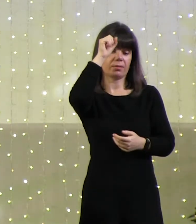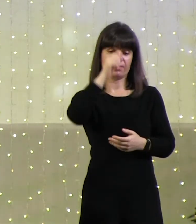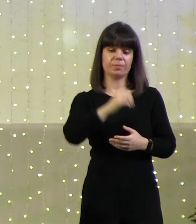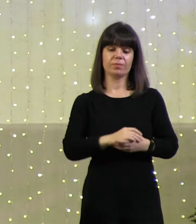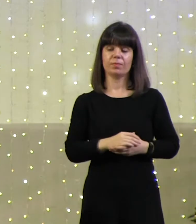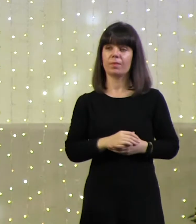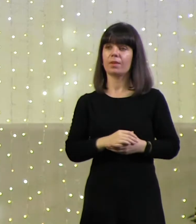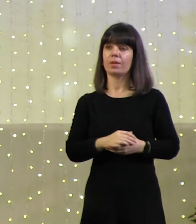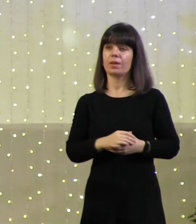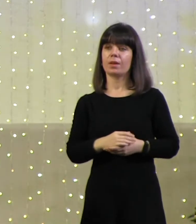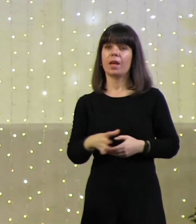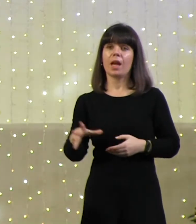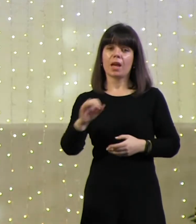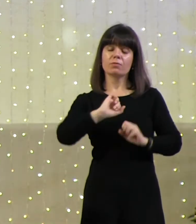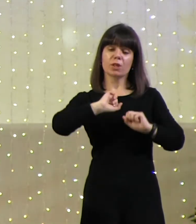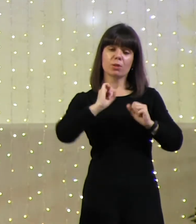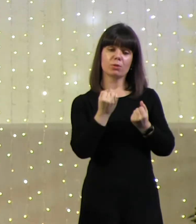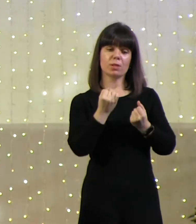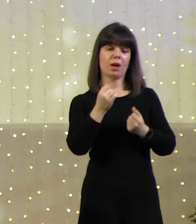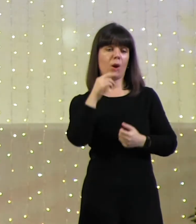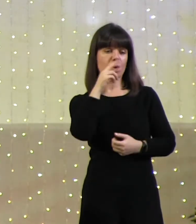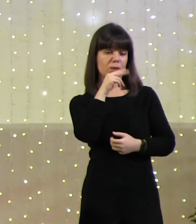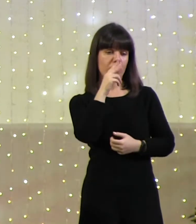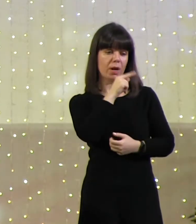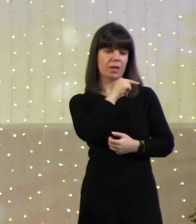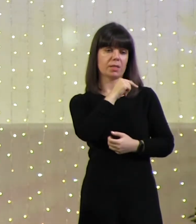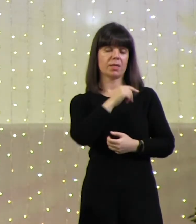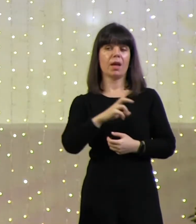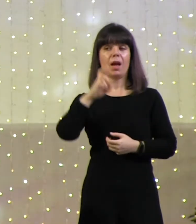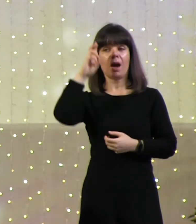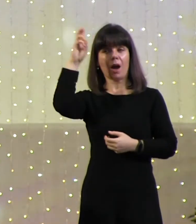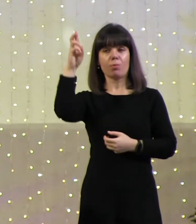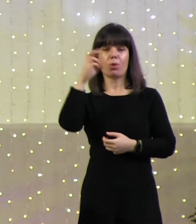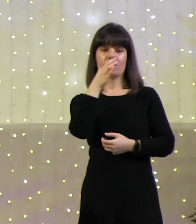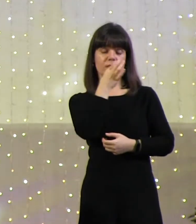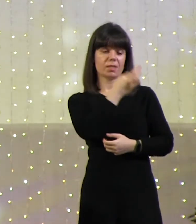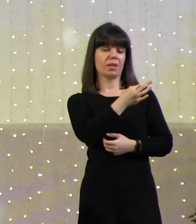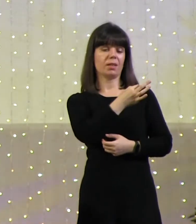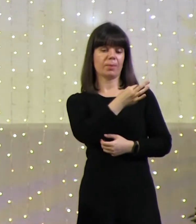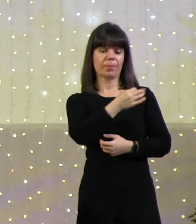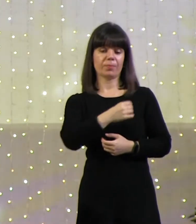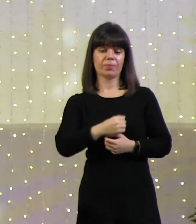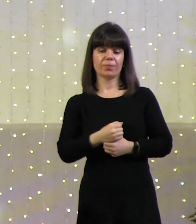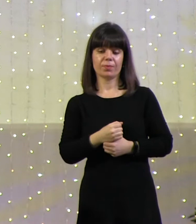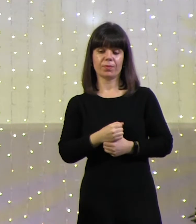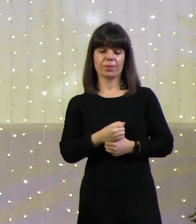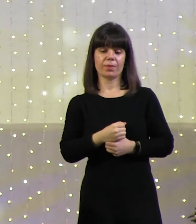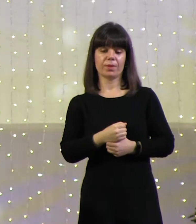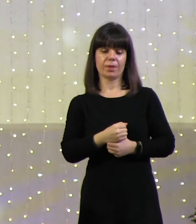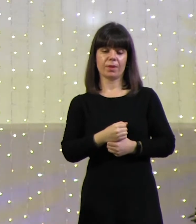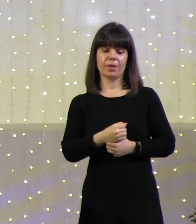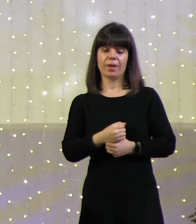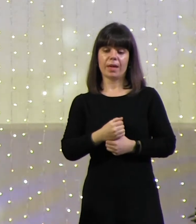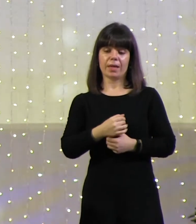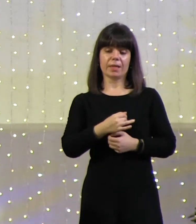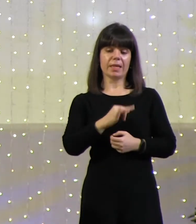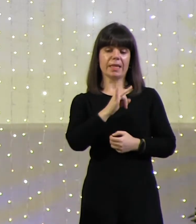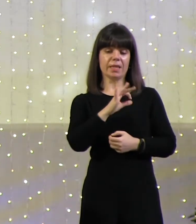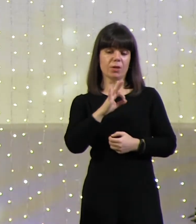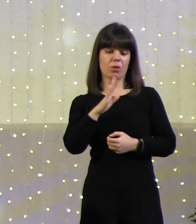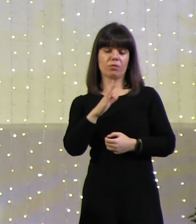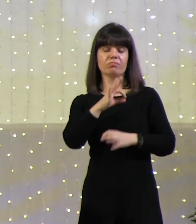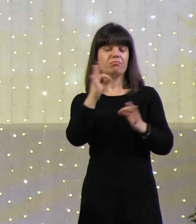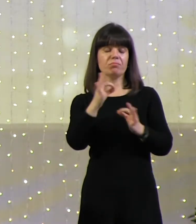И все они были неправы в интерпретации. Пока Бог не заговорил, пока Бог не проговорил, Иов ничего не понимал. Он запутывался.